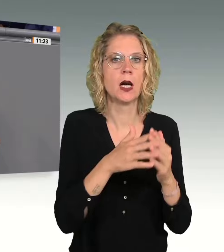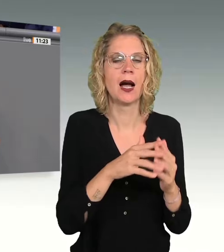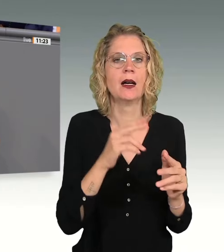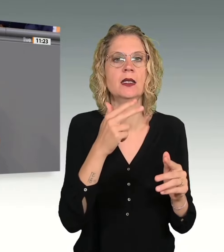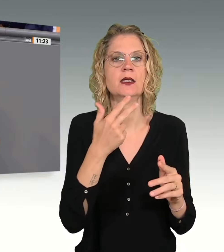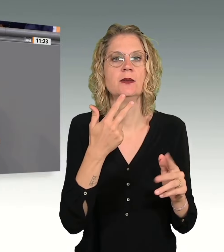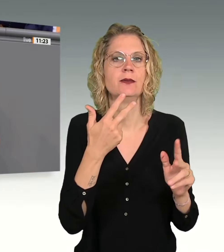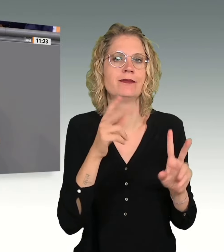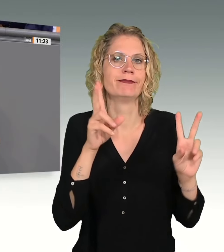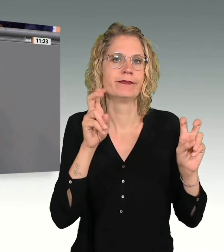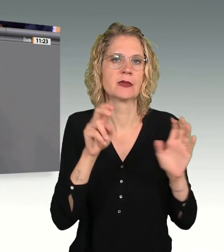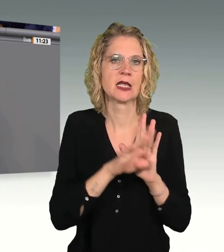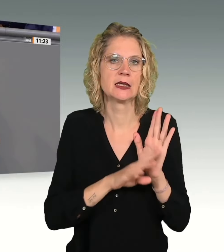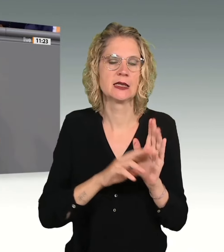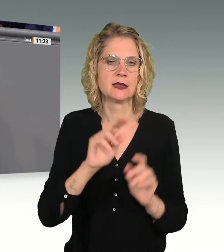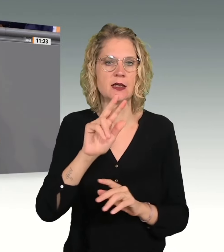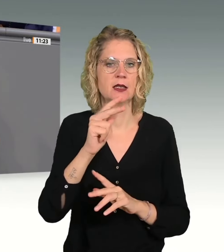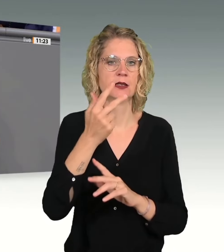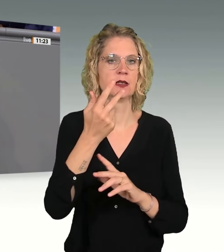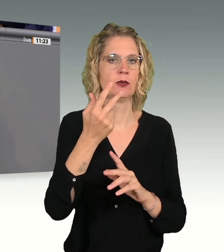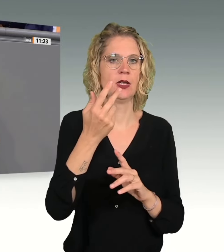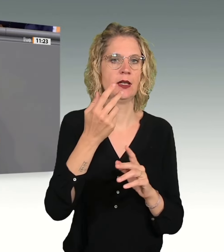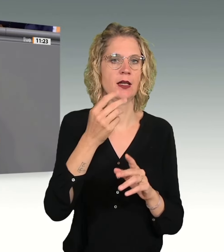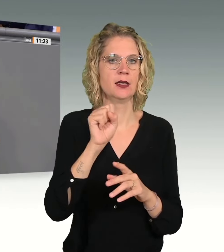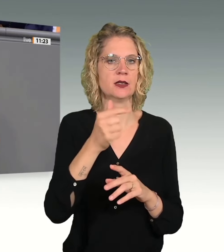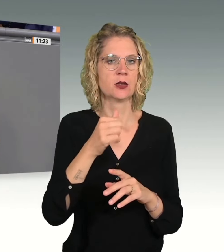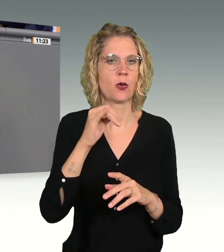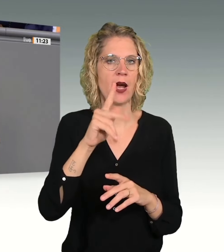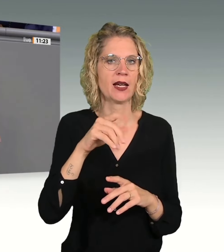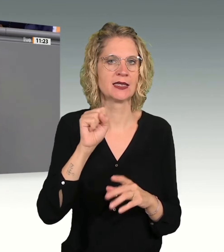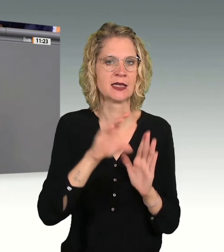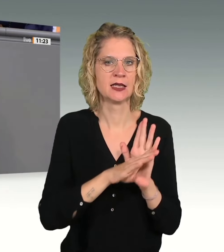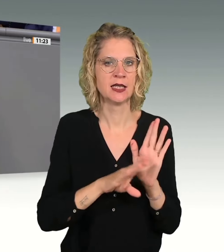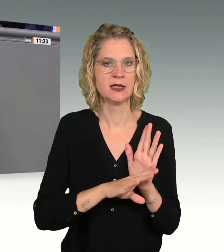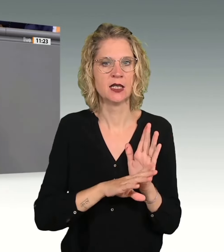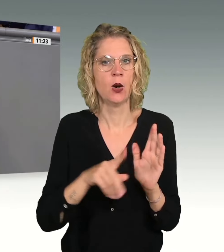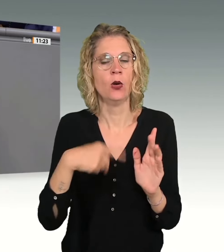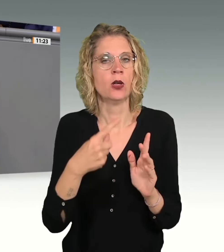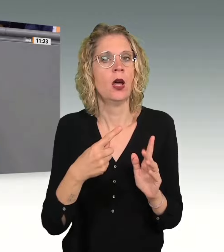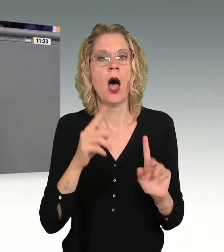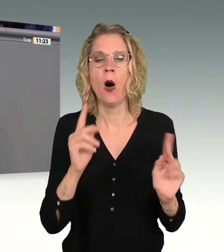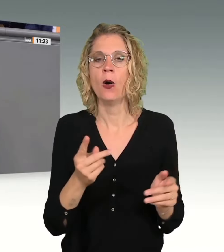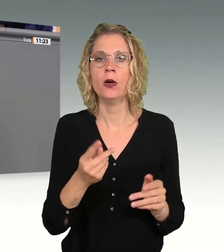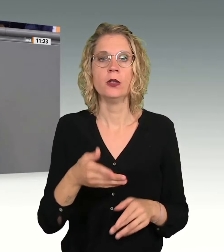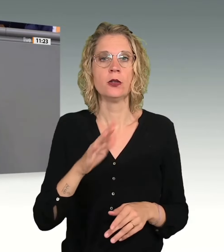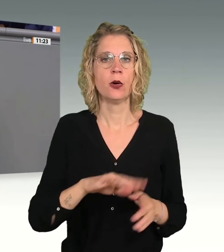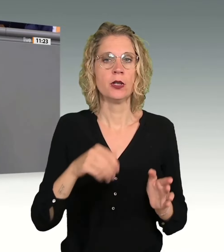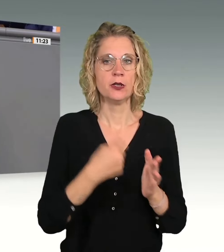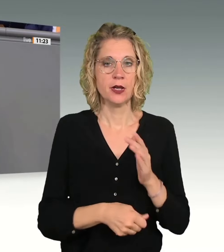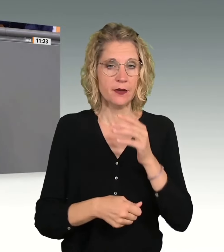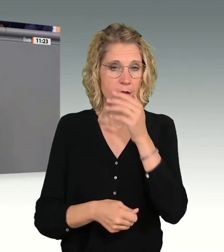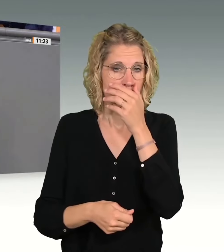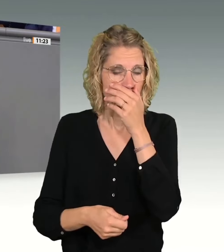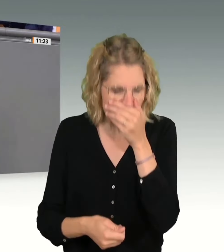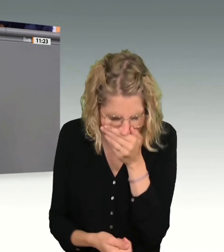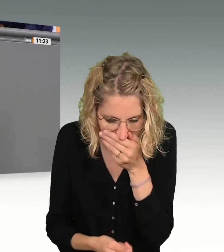Todesstrafe heute leere Gefängnisstrafen. Und das ist keinesfalls so. Sehr gute Evidenz gibt es